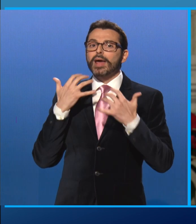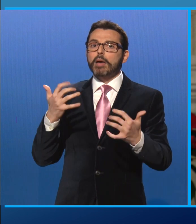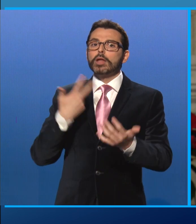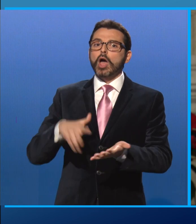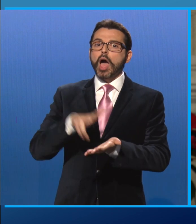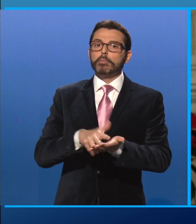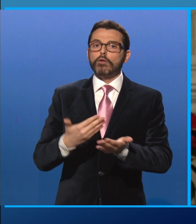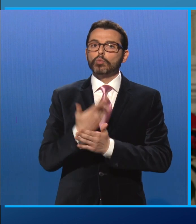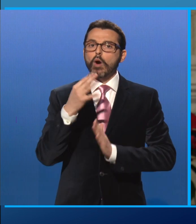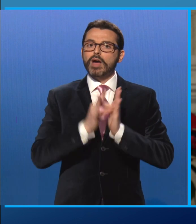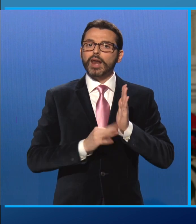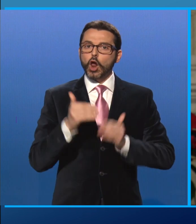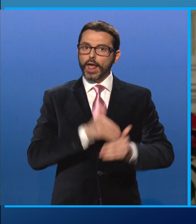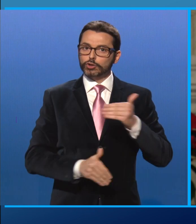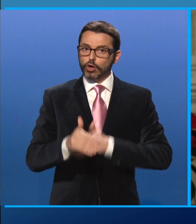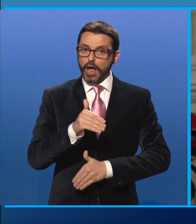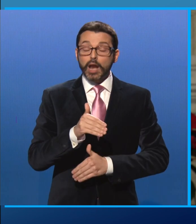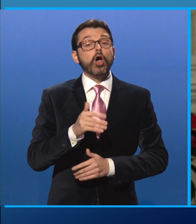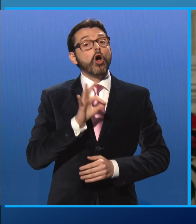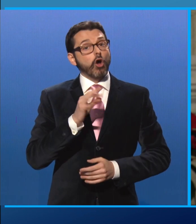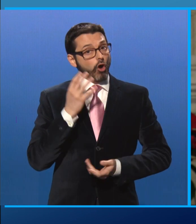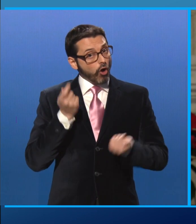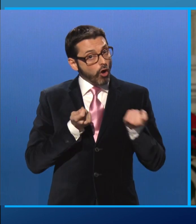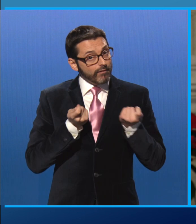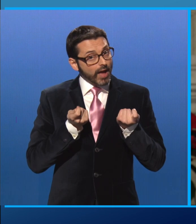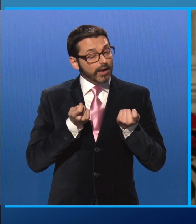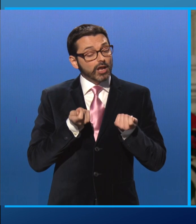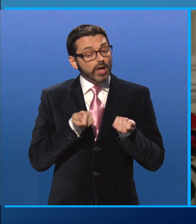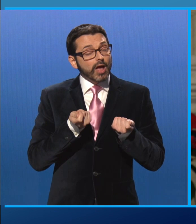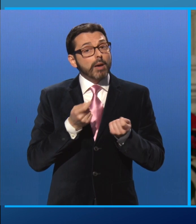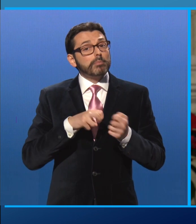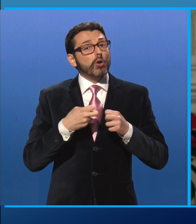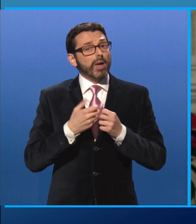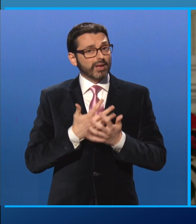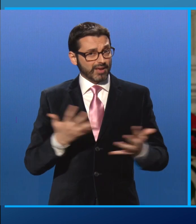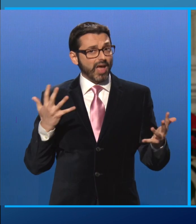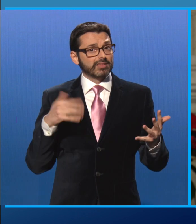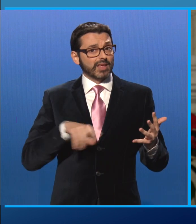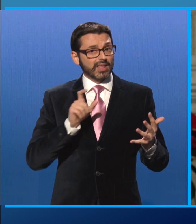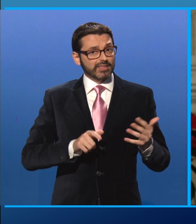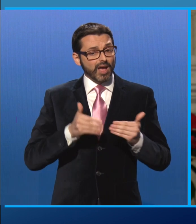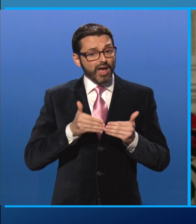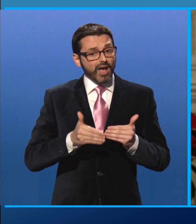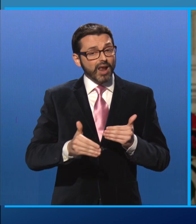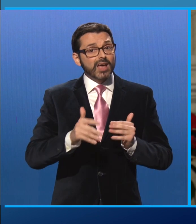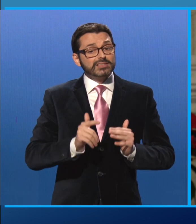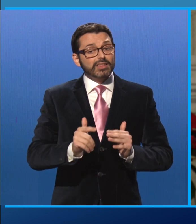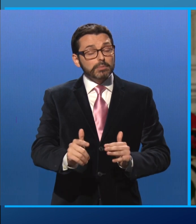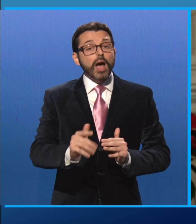elettorali sia per governare problemi di grande importanza che l'Italia ha davanti a sé in queste settimane e in questi